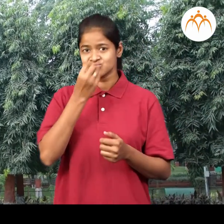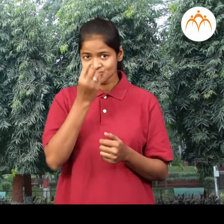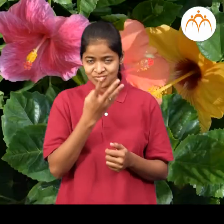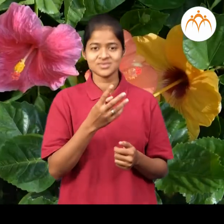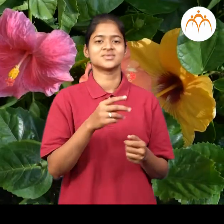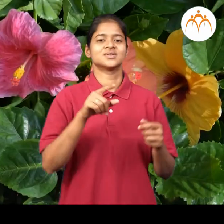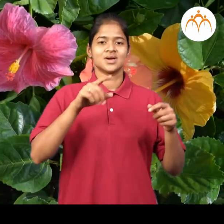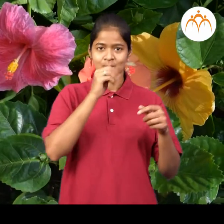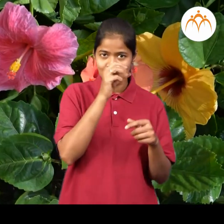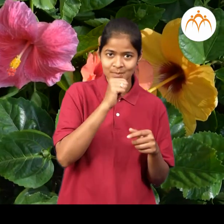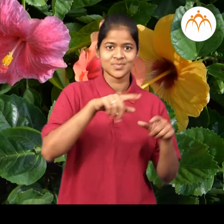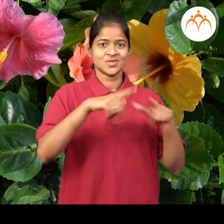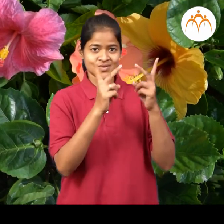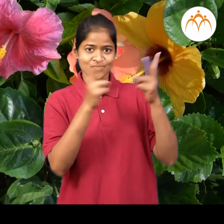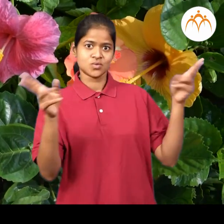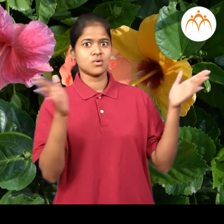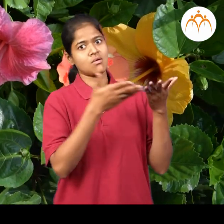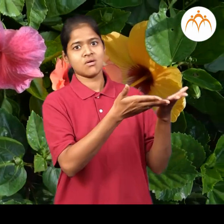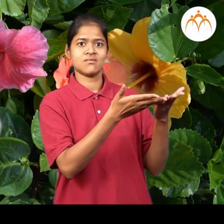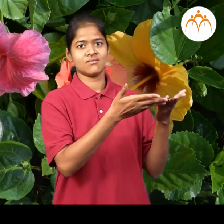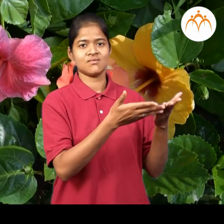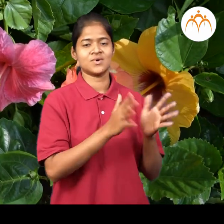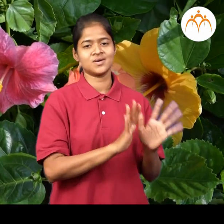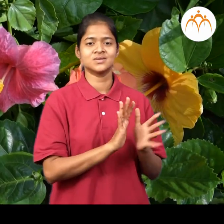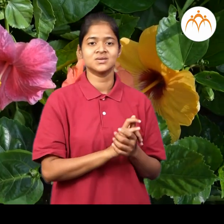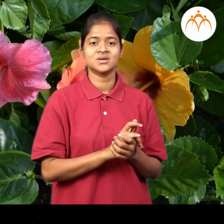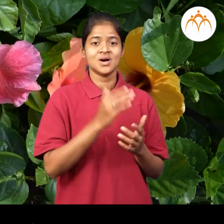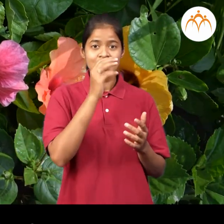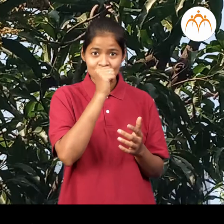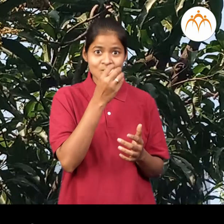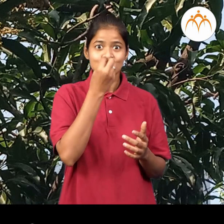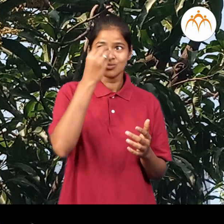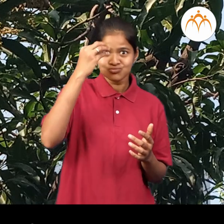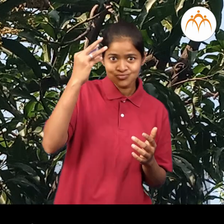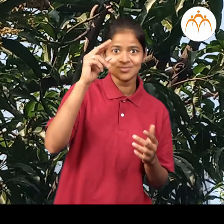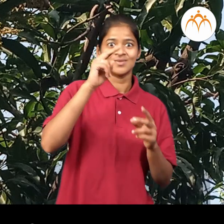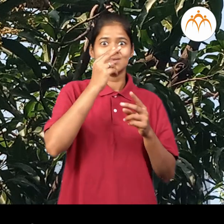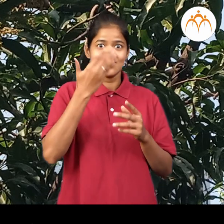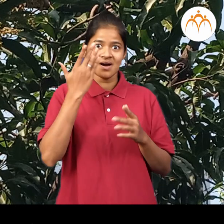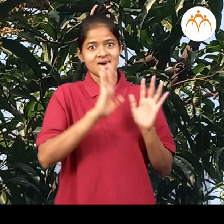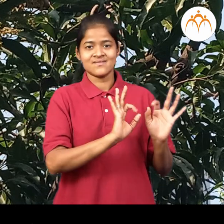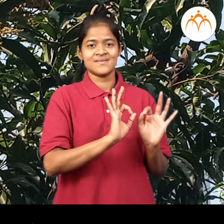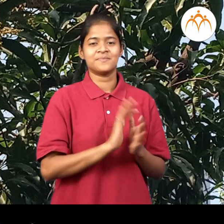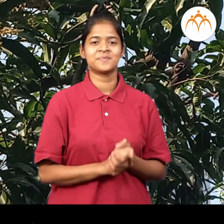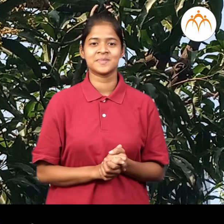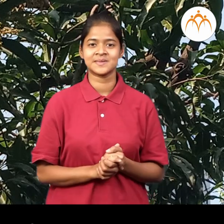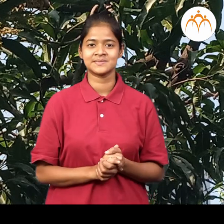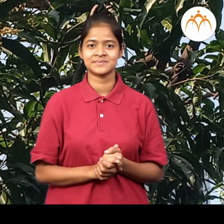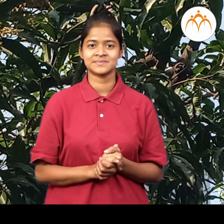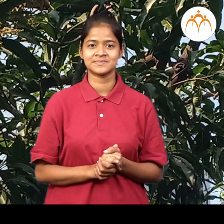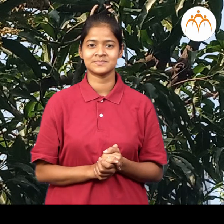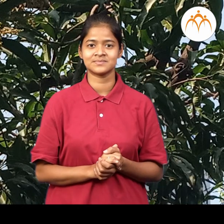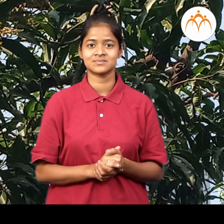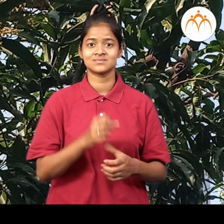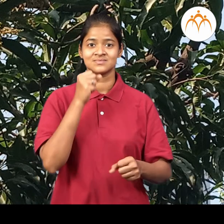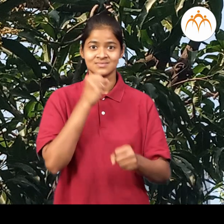फुलान्ची आणी फढ़ान्ची नाव मही जाली न दुमाला अम्ब्याला अलेला मोहर पाहिला ना तुमी छान